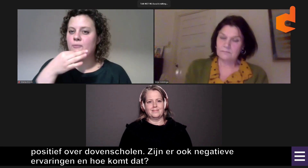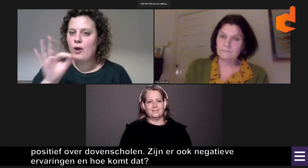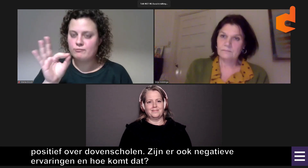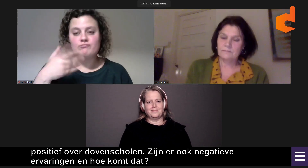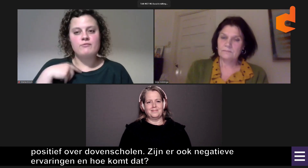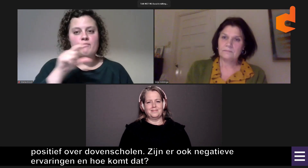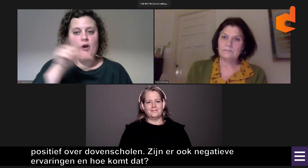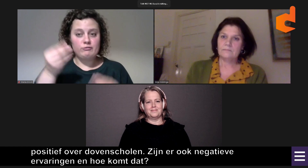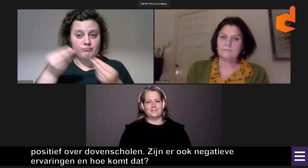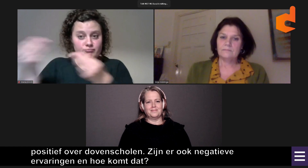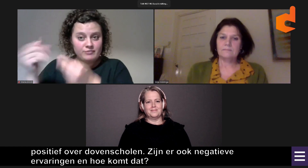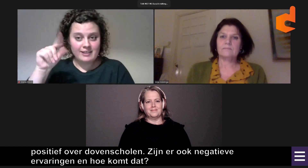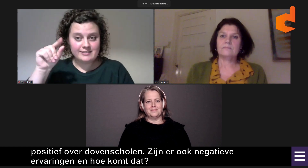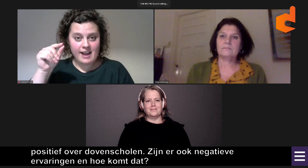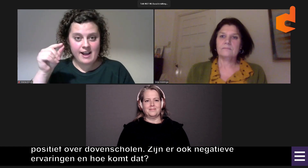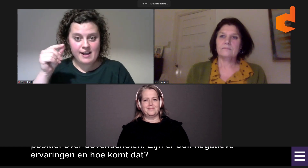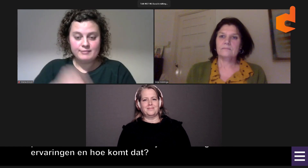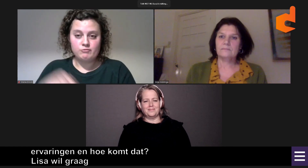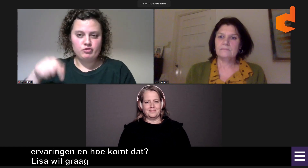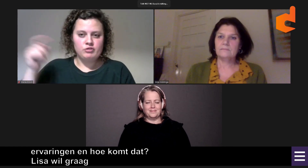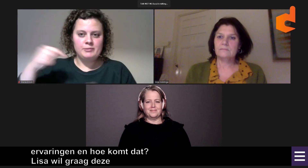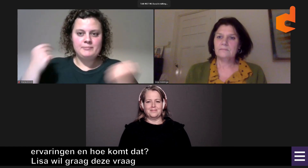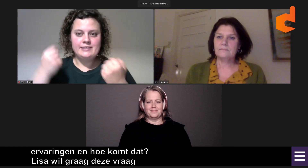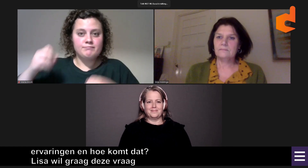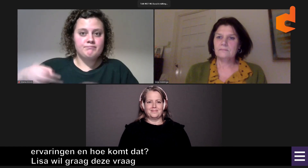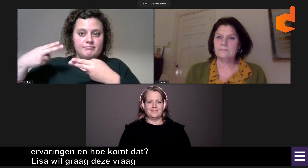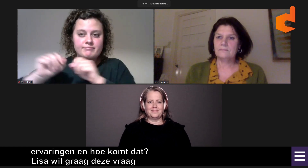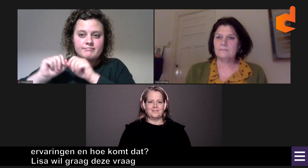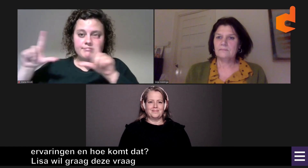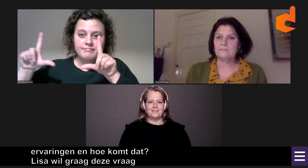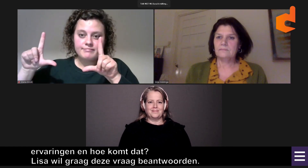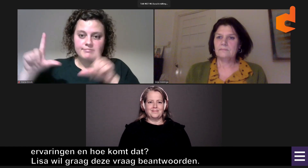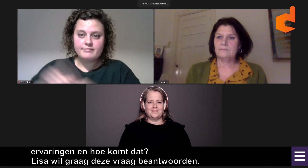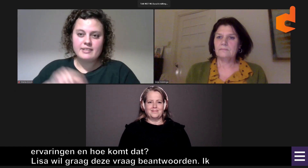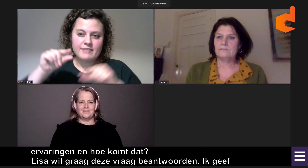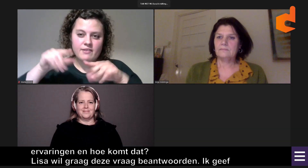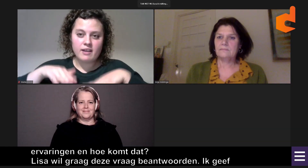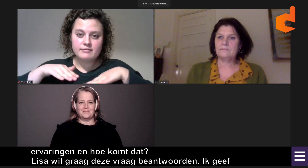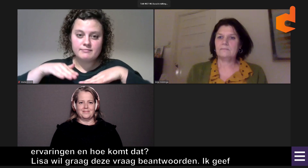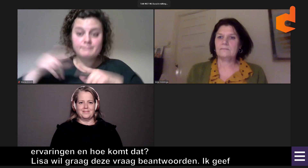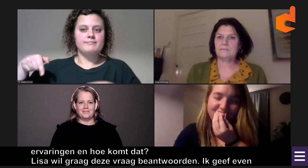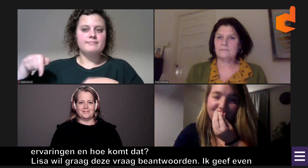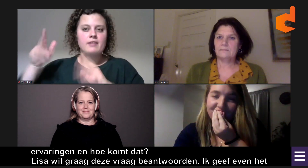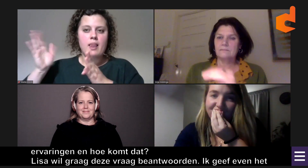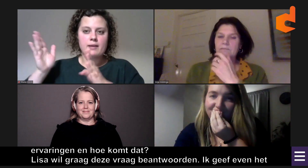Lisa wil heel graag deze vraag beantwoorden, dus ik geef even het woord aan Lisa. Die komt zo in beeld.